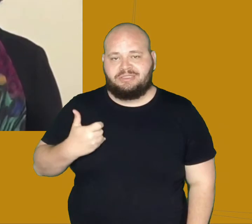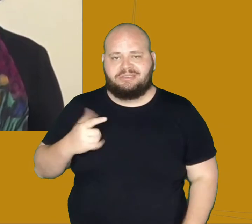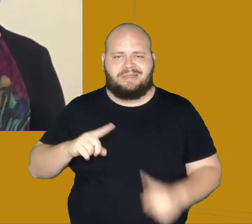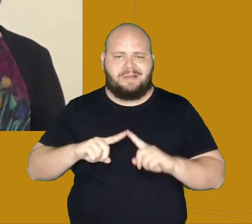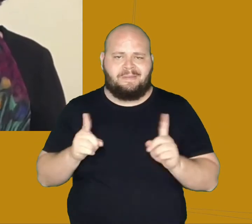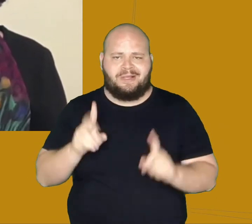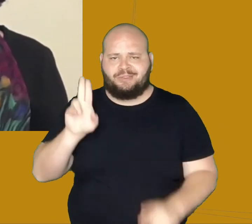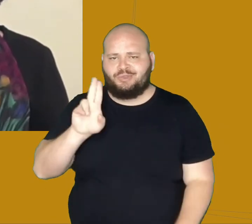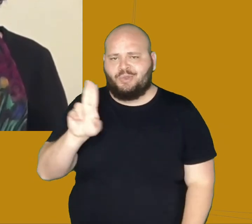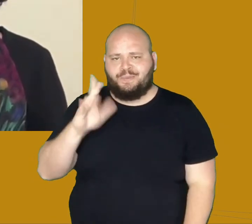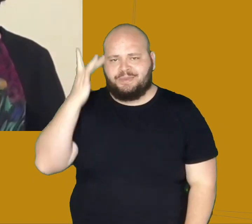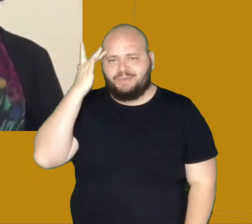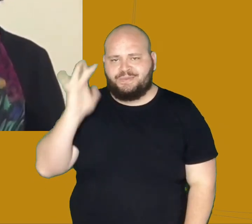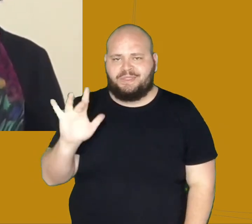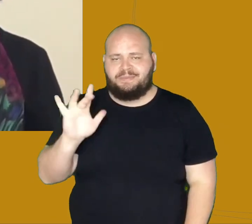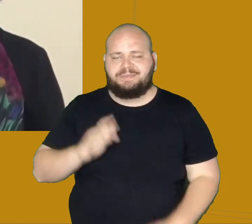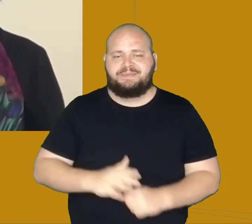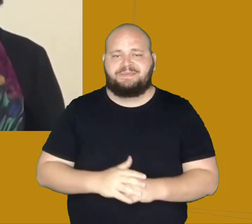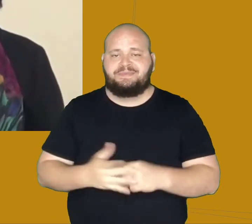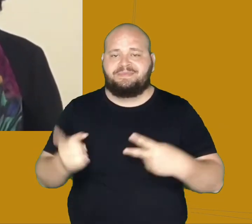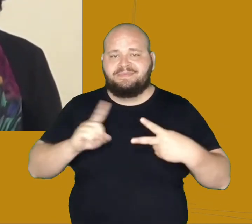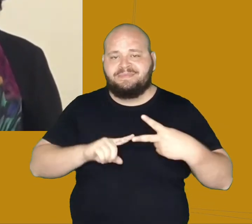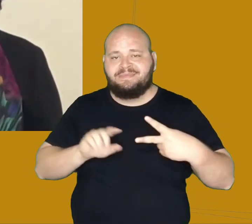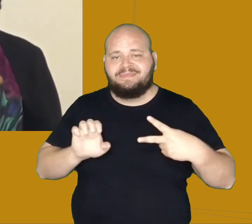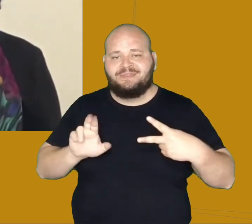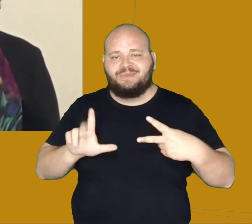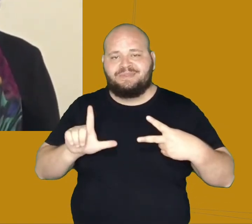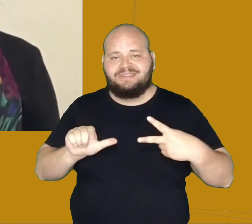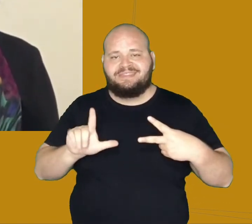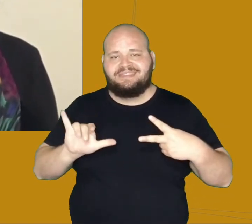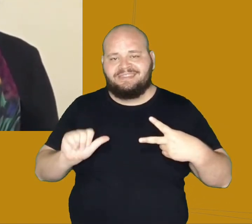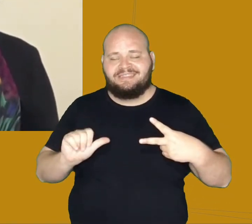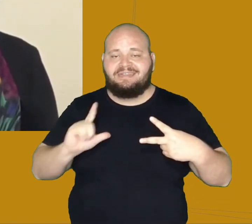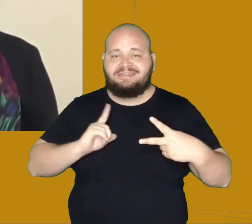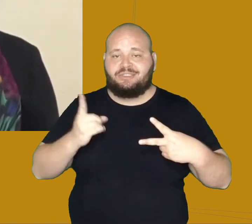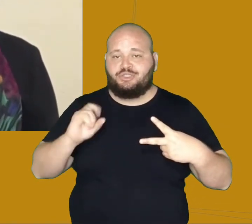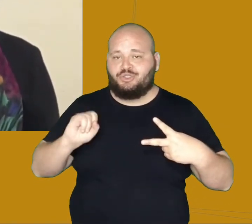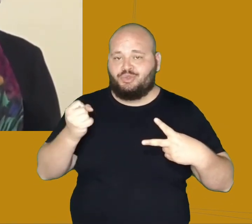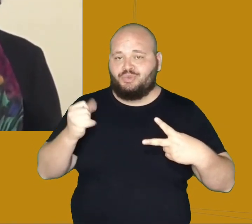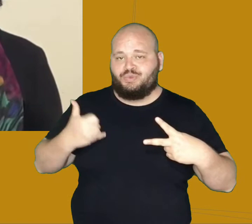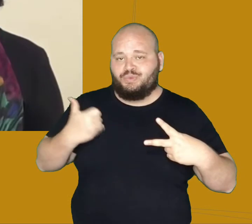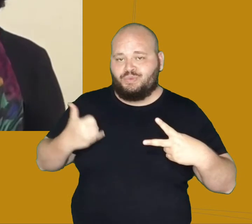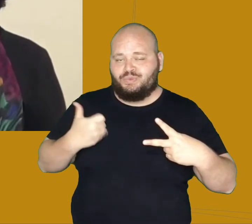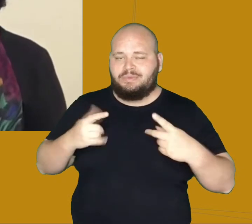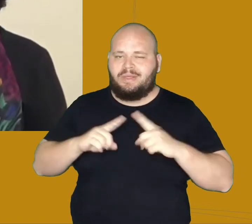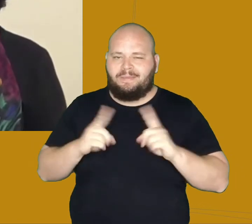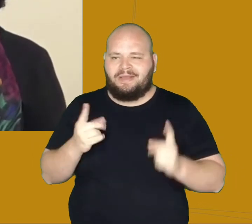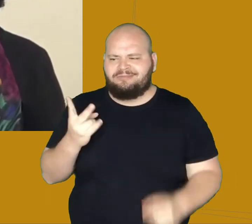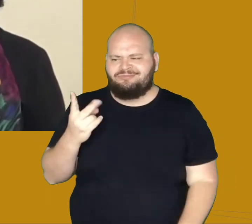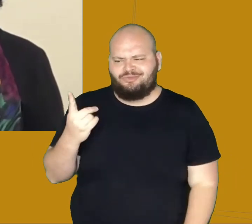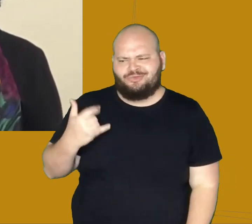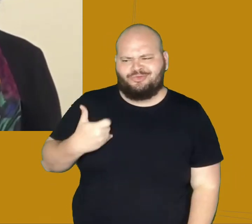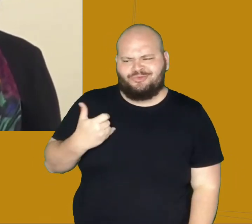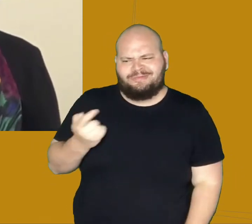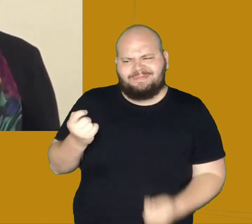não tem importância para o narrador, e a Olara que tinha 18 anos, mas que parecia ter 21, por causa da sua